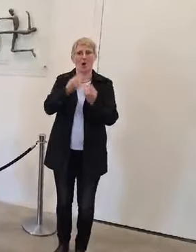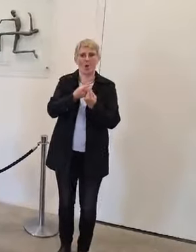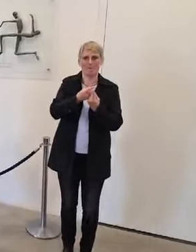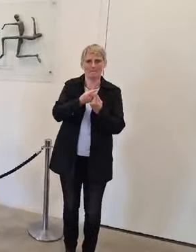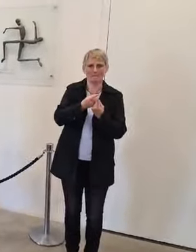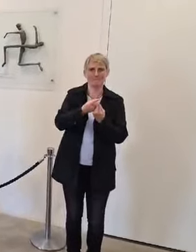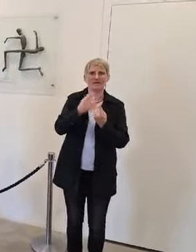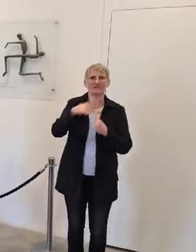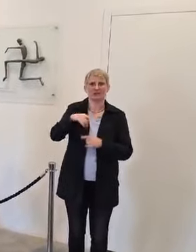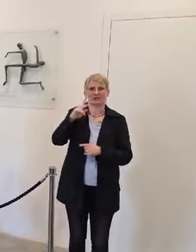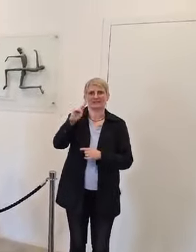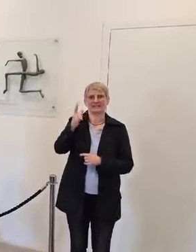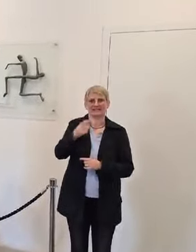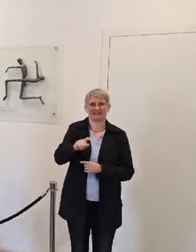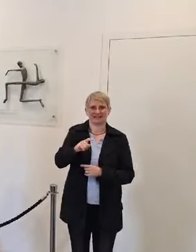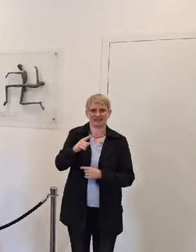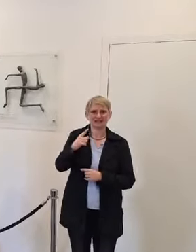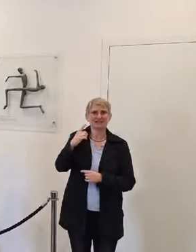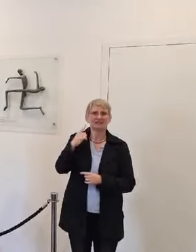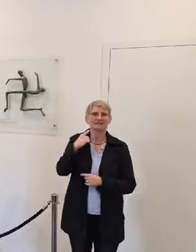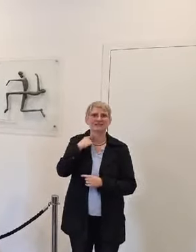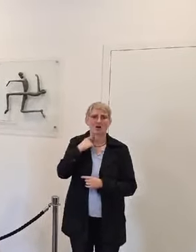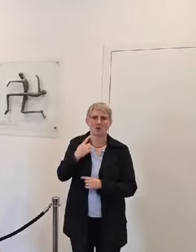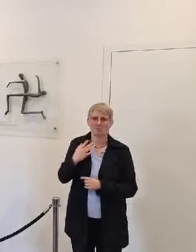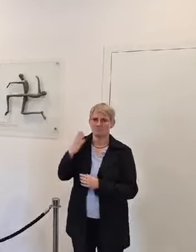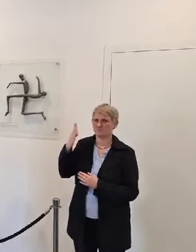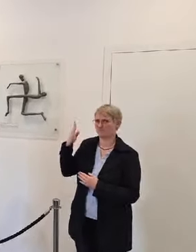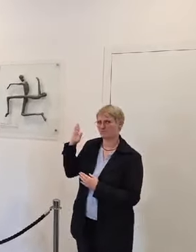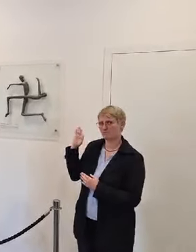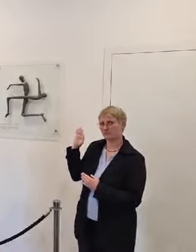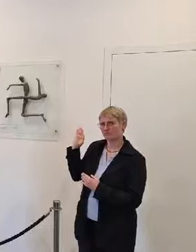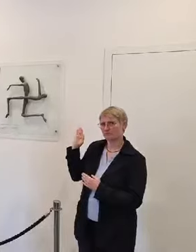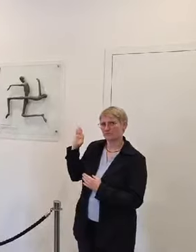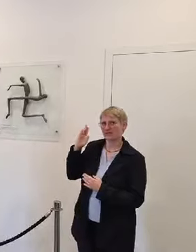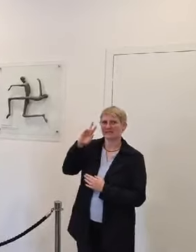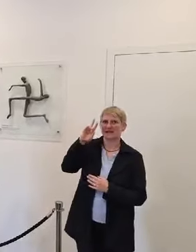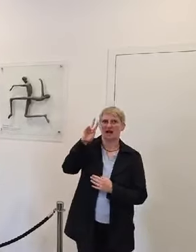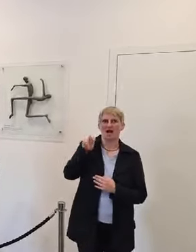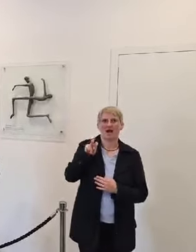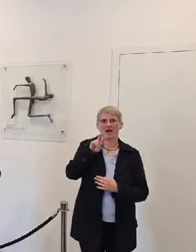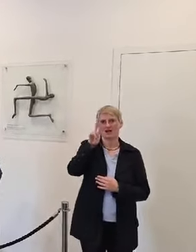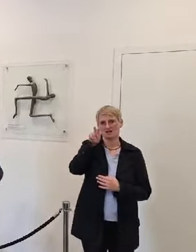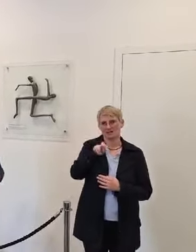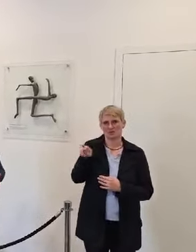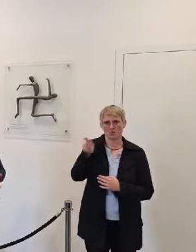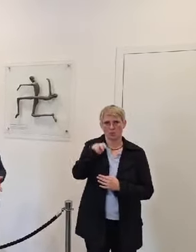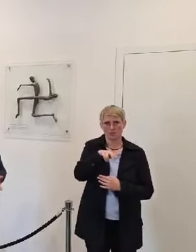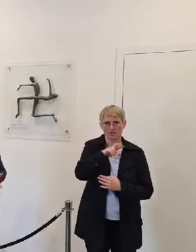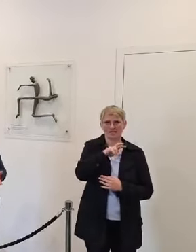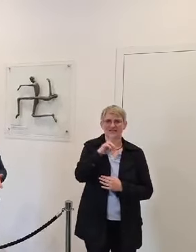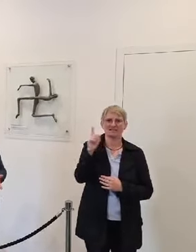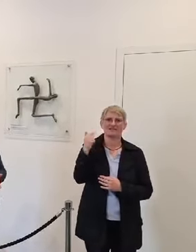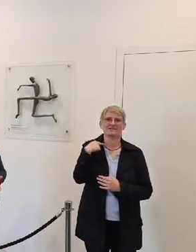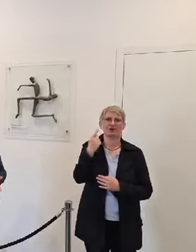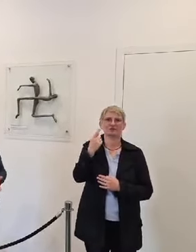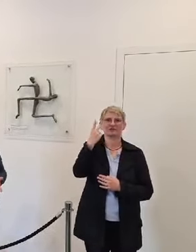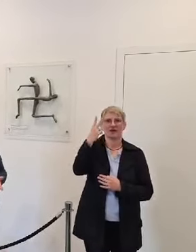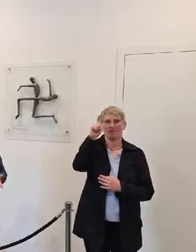from two men's And David Ludwig Bloch hat dieses Hakenkreuz